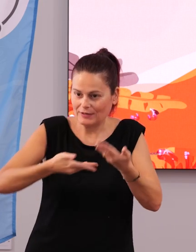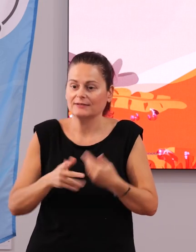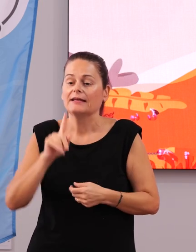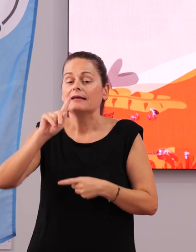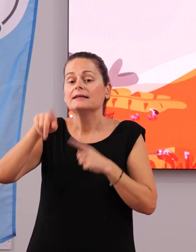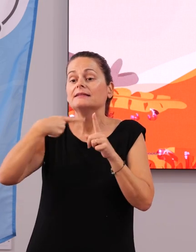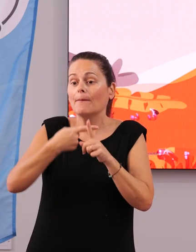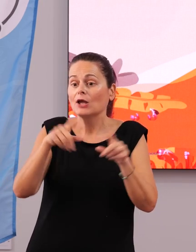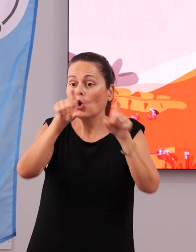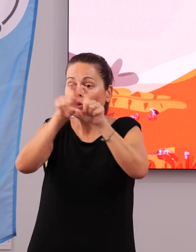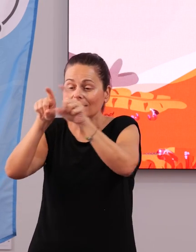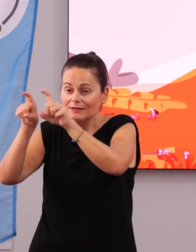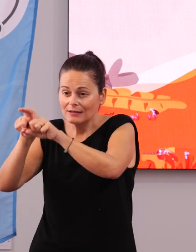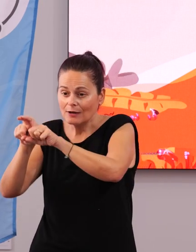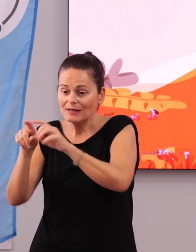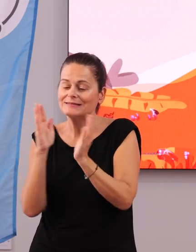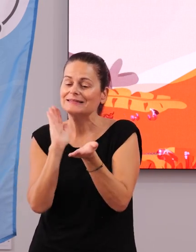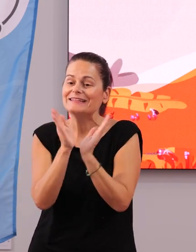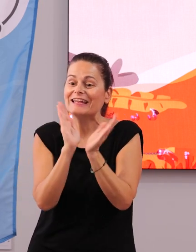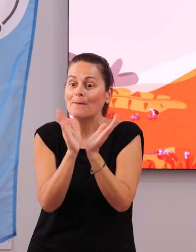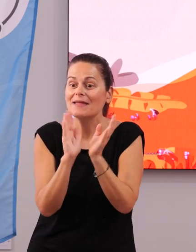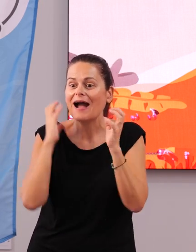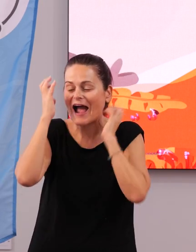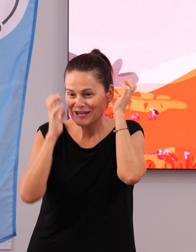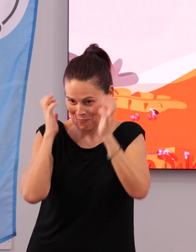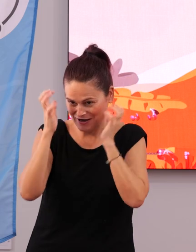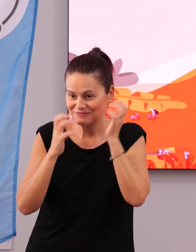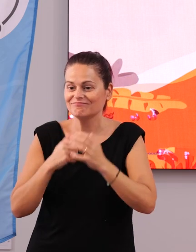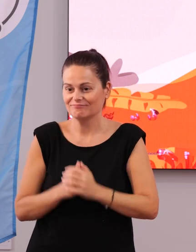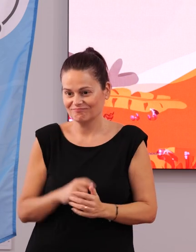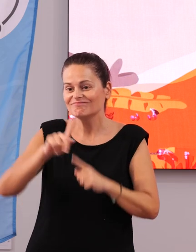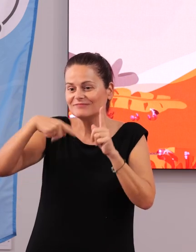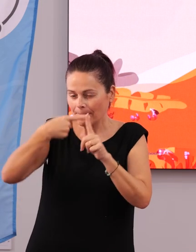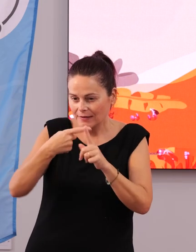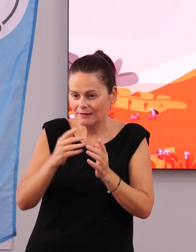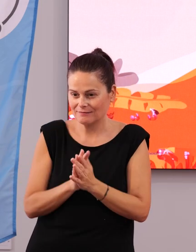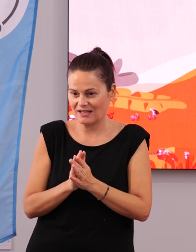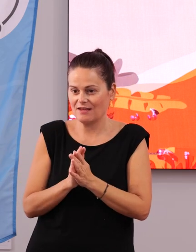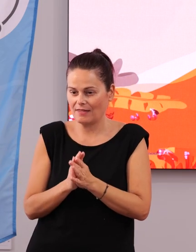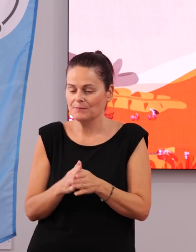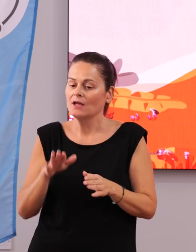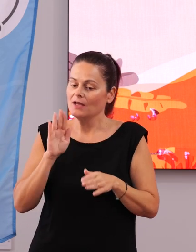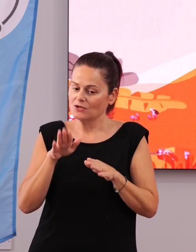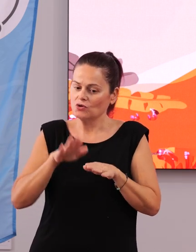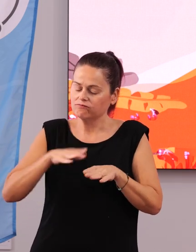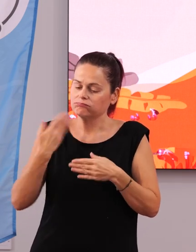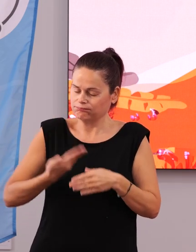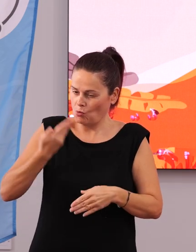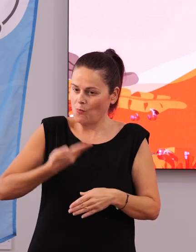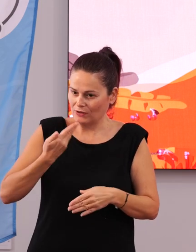también trabajan la terapia animal. También damos un paso importante.